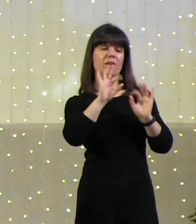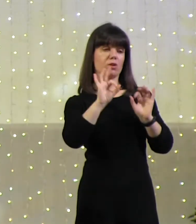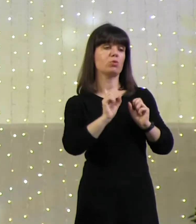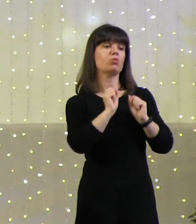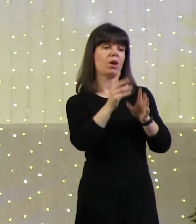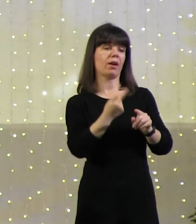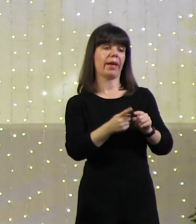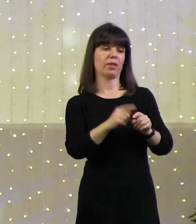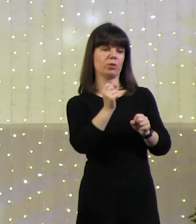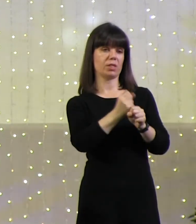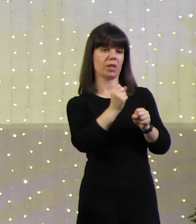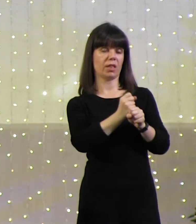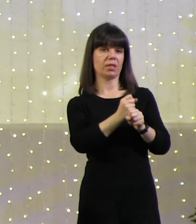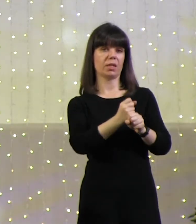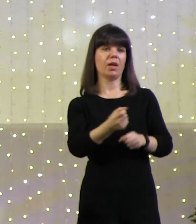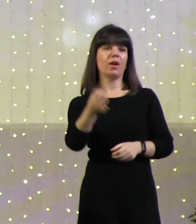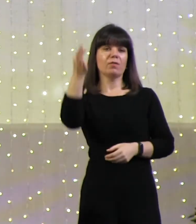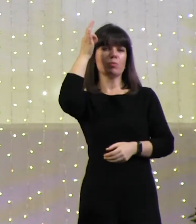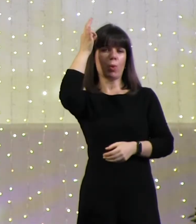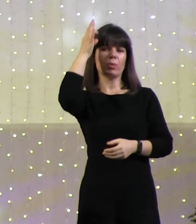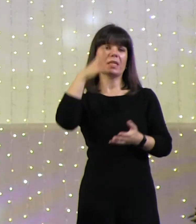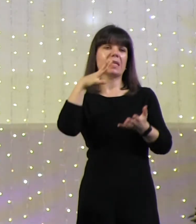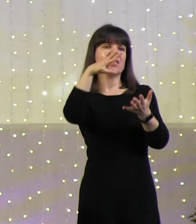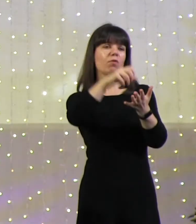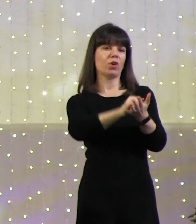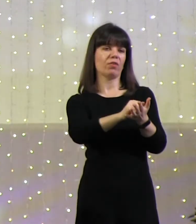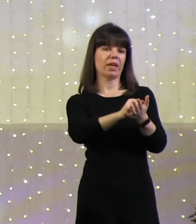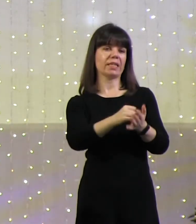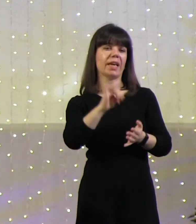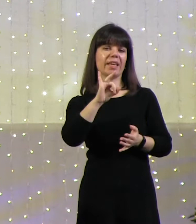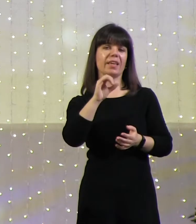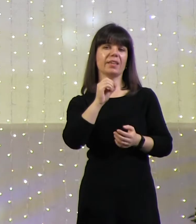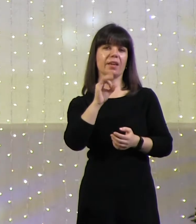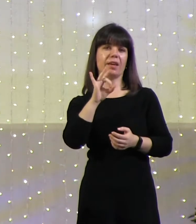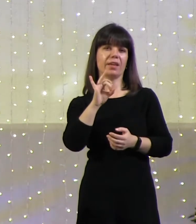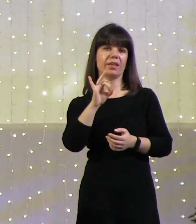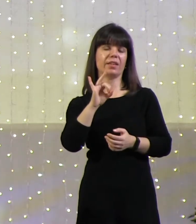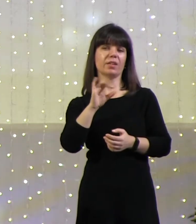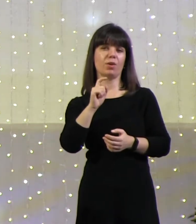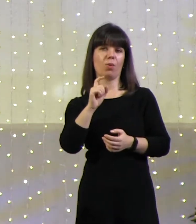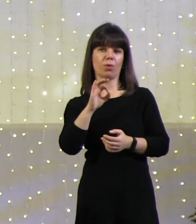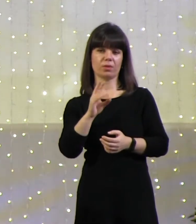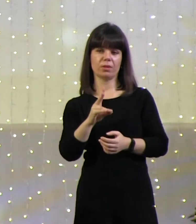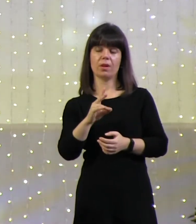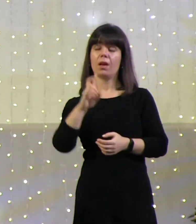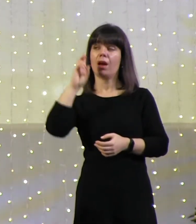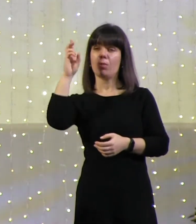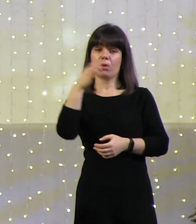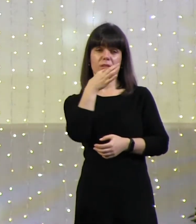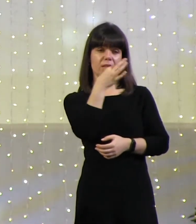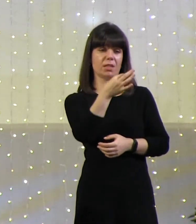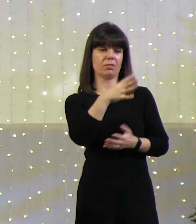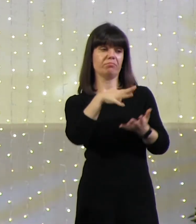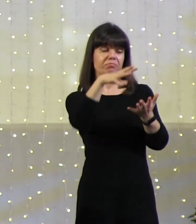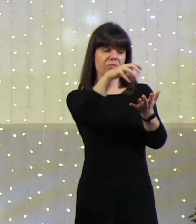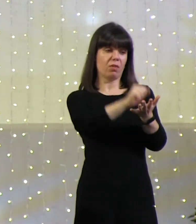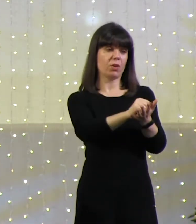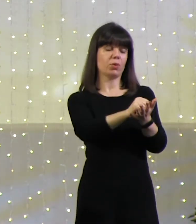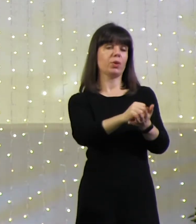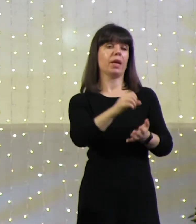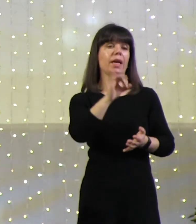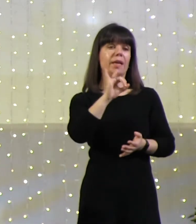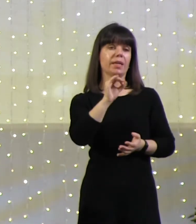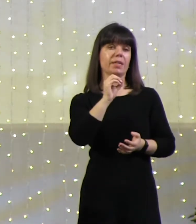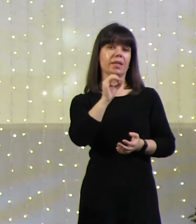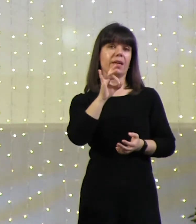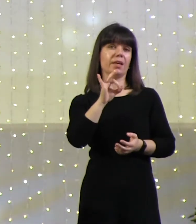сделаешь. Вспомните завоевание Иерихона. Бог не сказал, завоюй Иерихон, и все. Четкая инструкция,